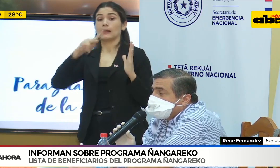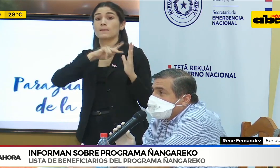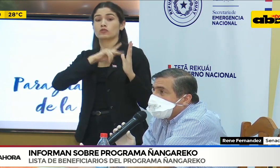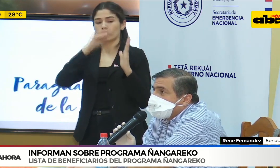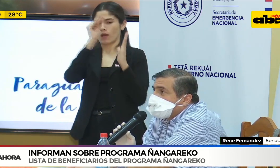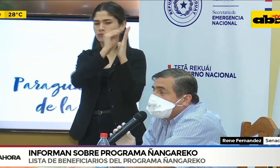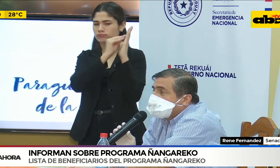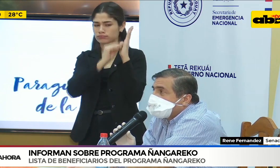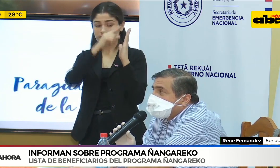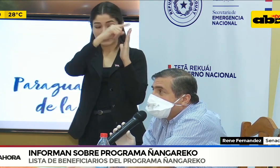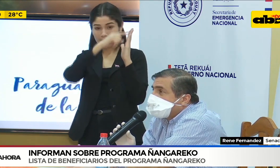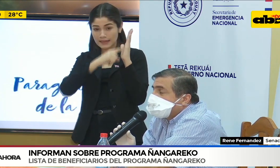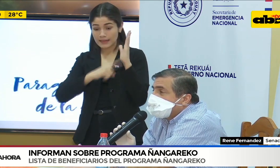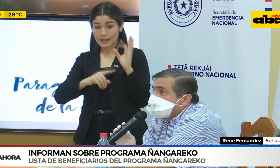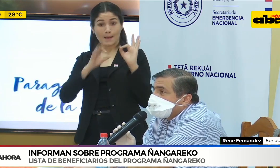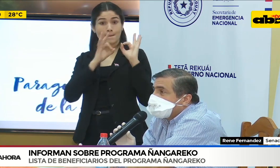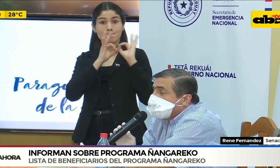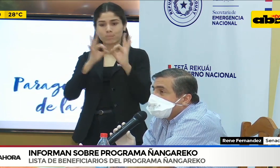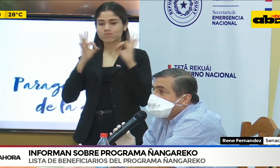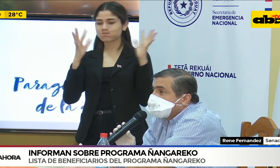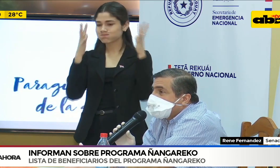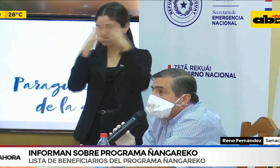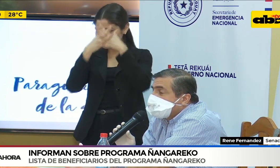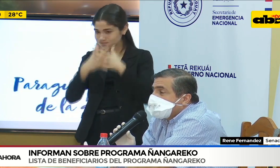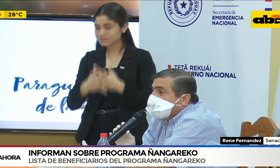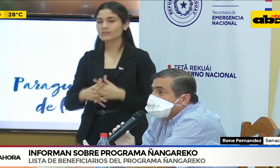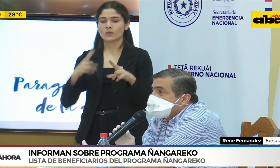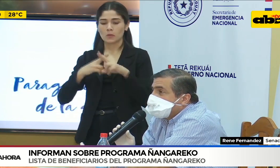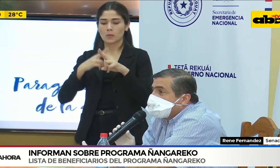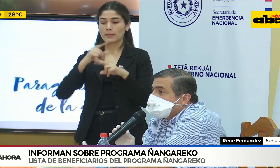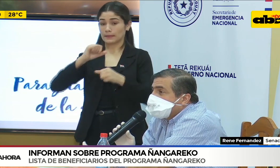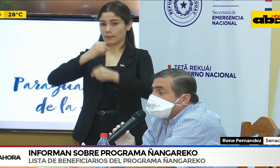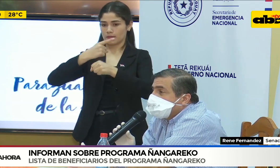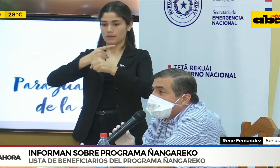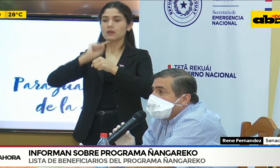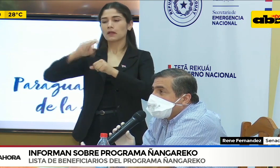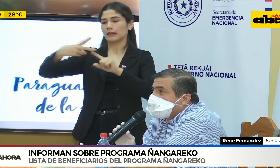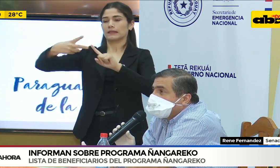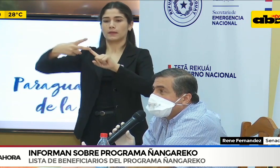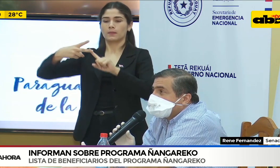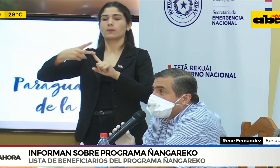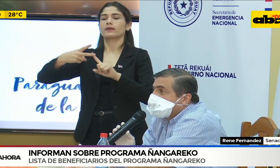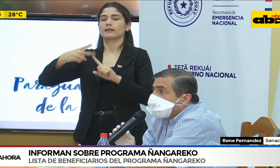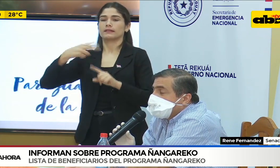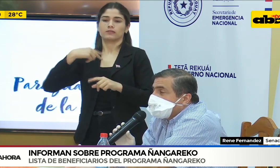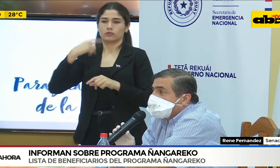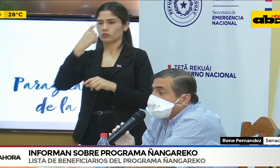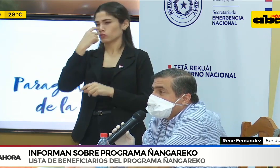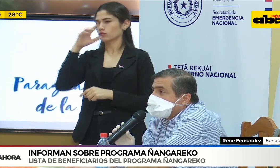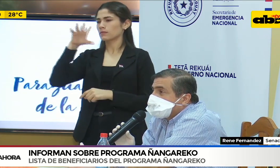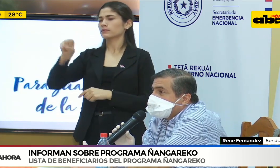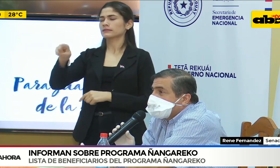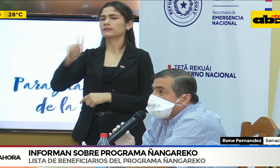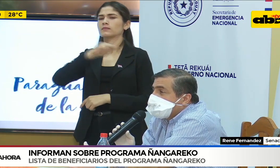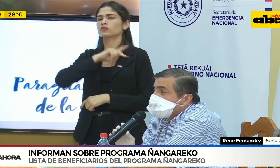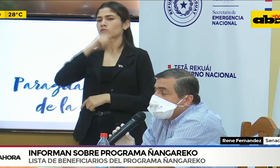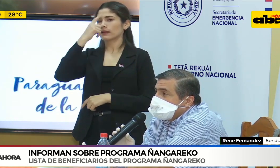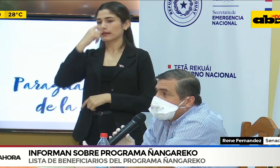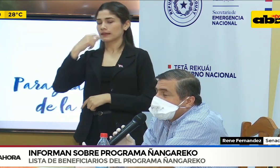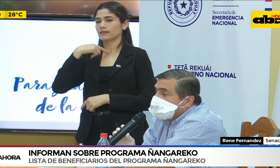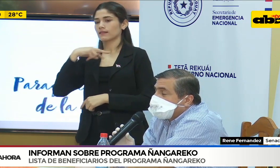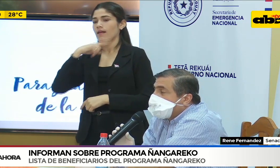paralelamente, pero con menor intensidad, ese trabajo de identificar a aquellas personas que están pretendiendo